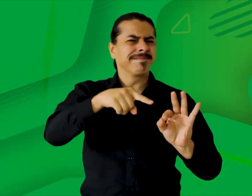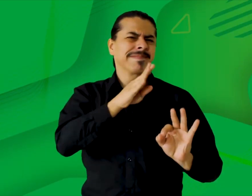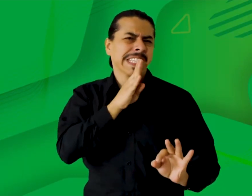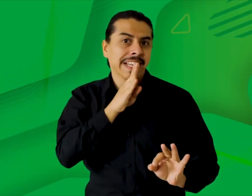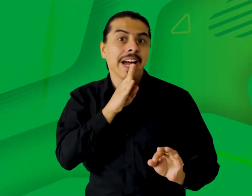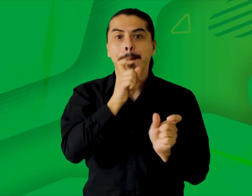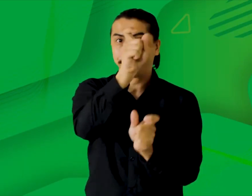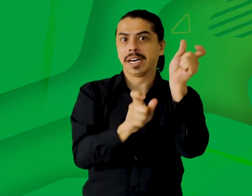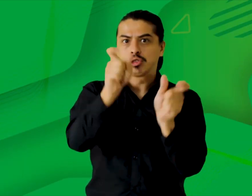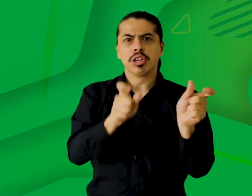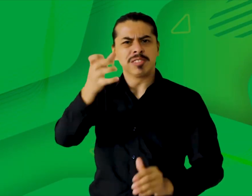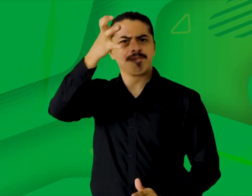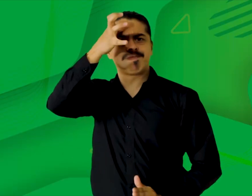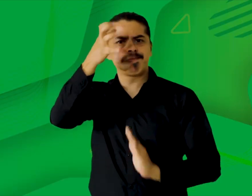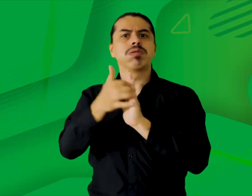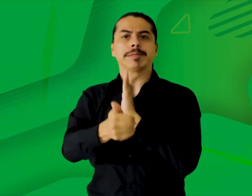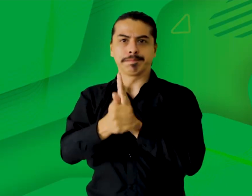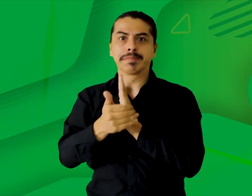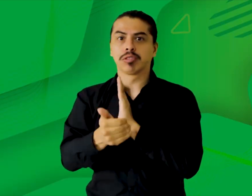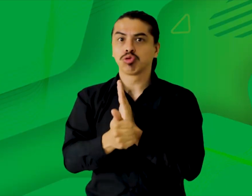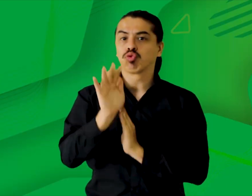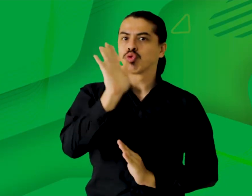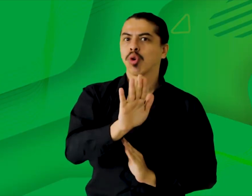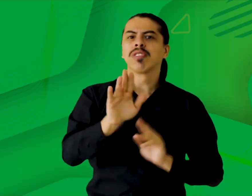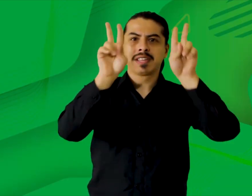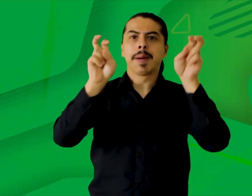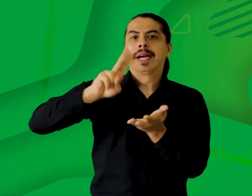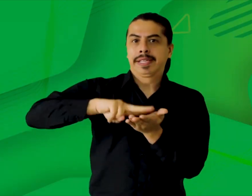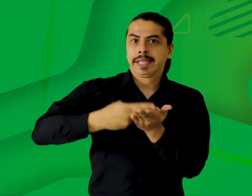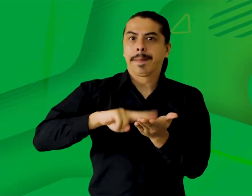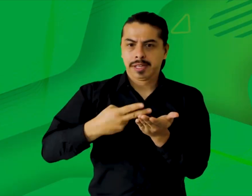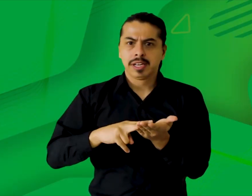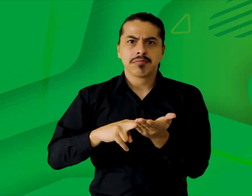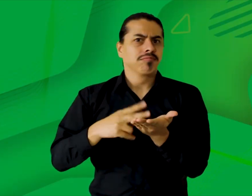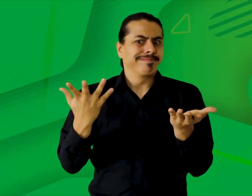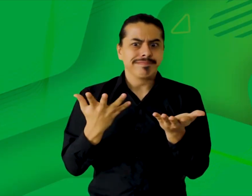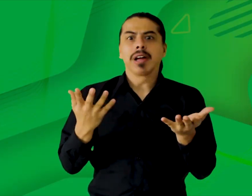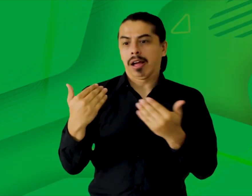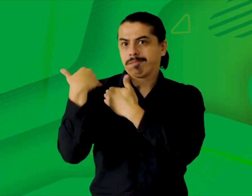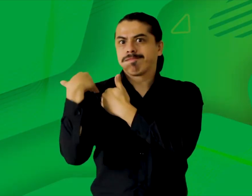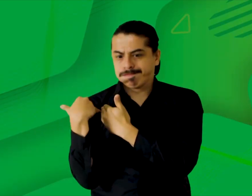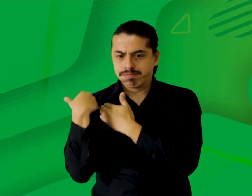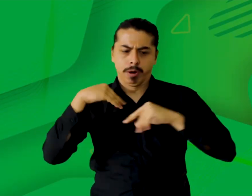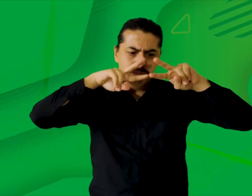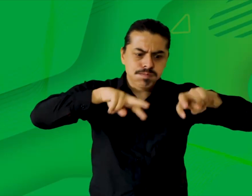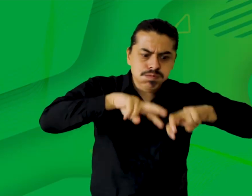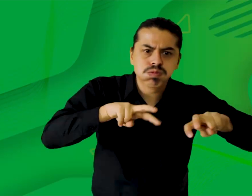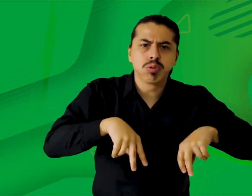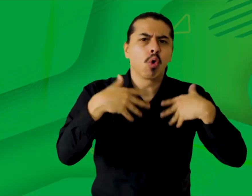está compuesta por expertos en esta área, quienes se encargarán de indagar sobre